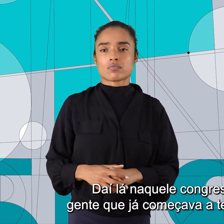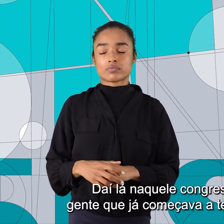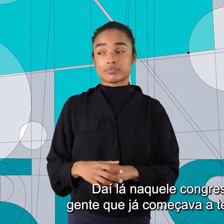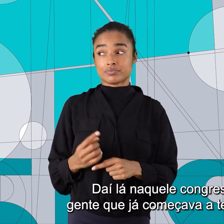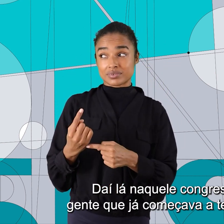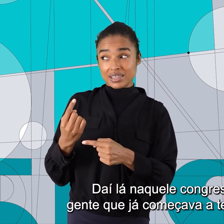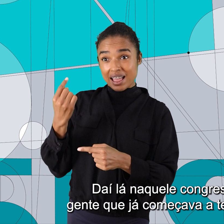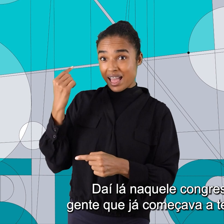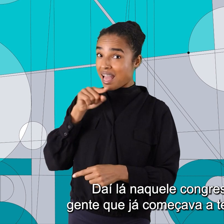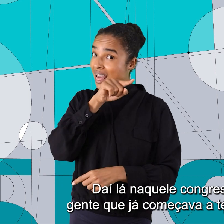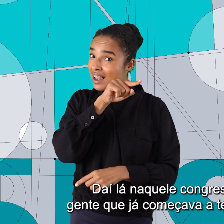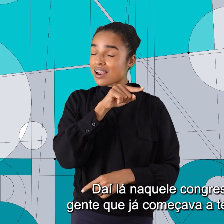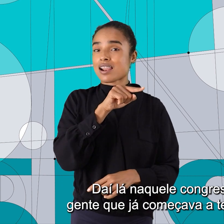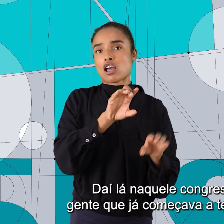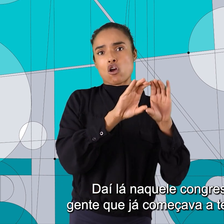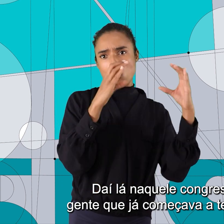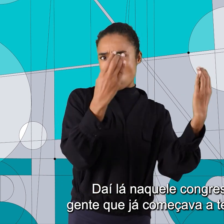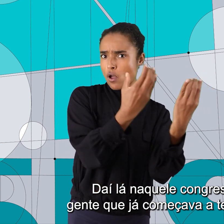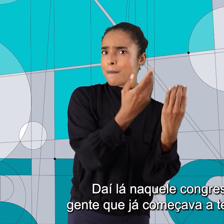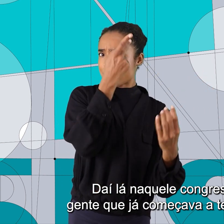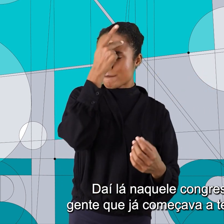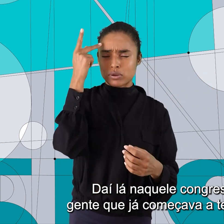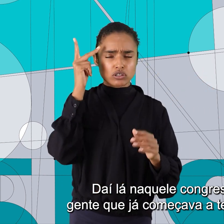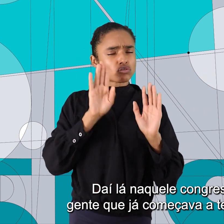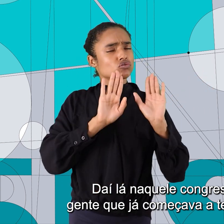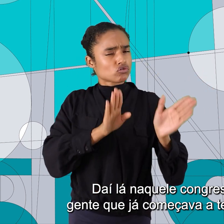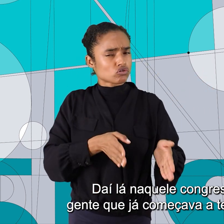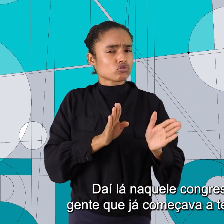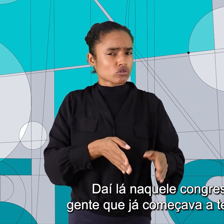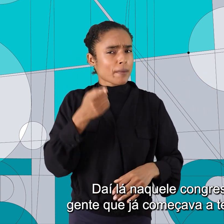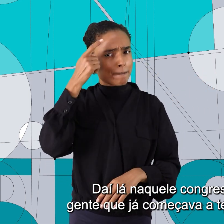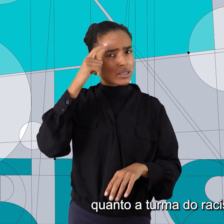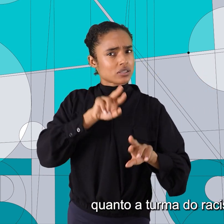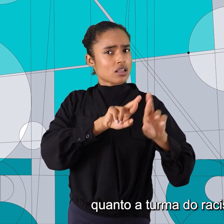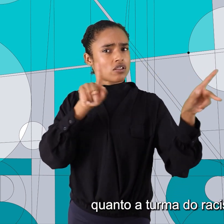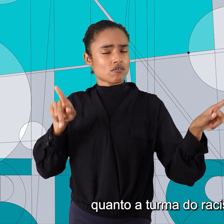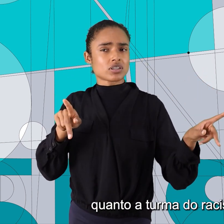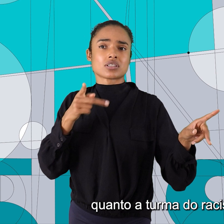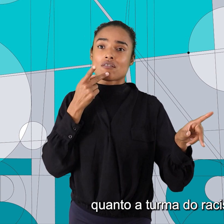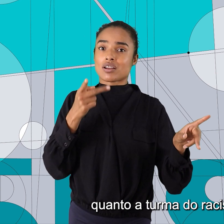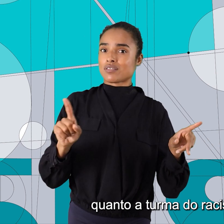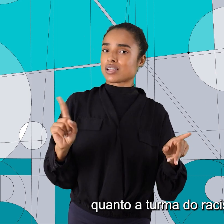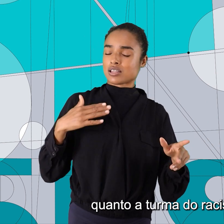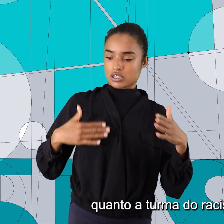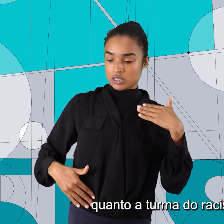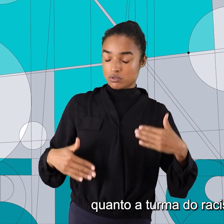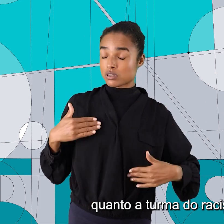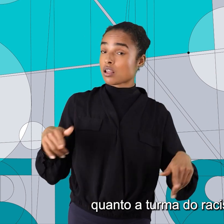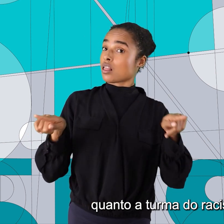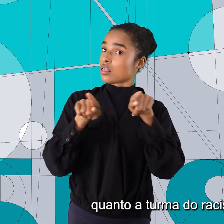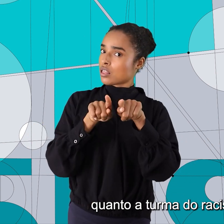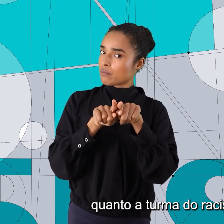Daí, lá naquele congresso tinha tanto gente que já começava a ter essa concepção quanto a turma do